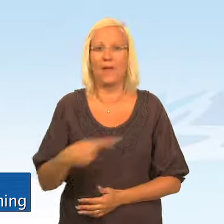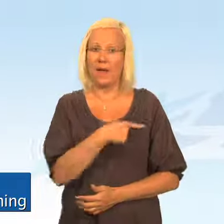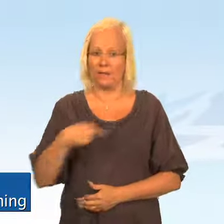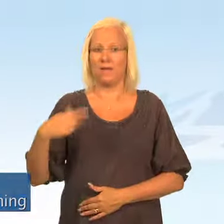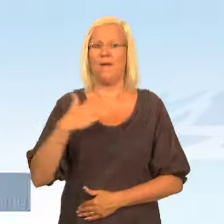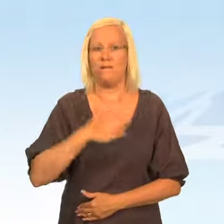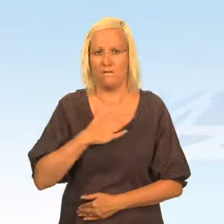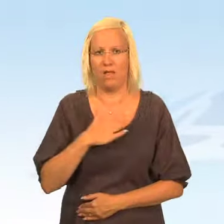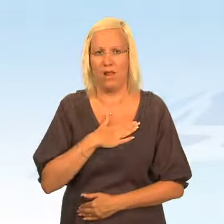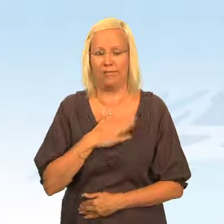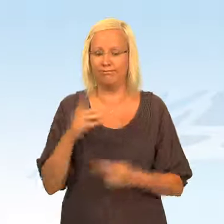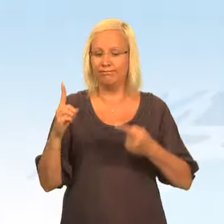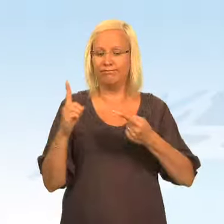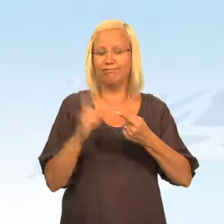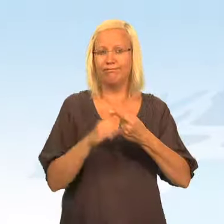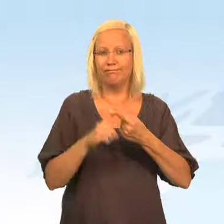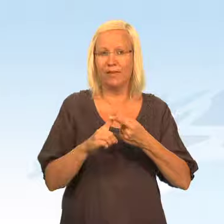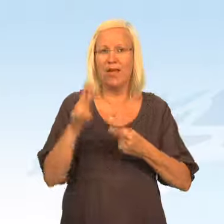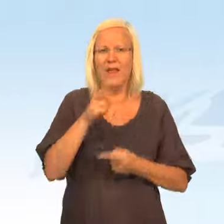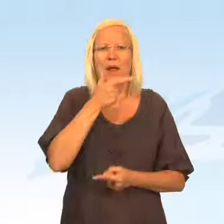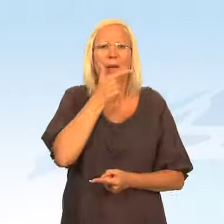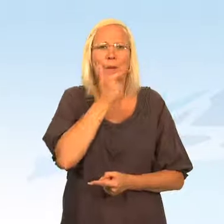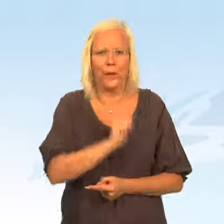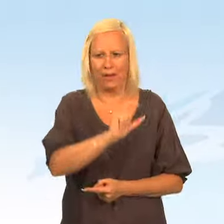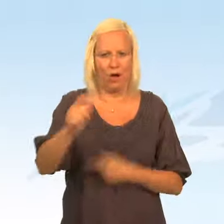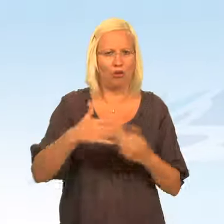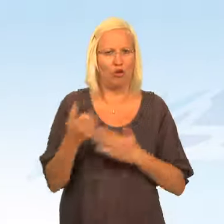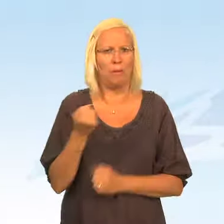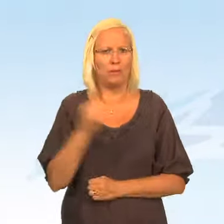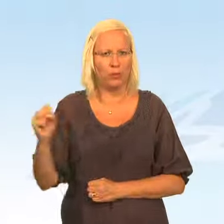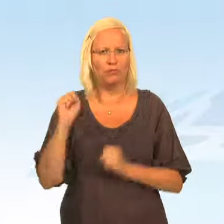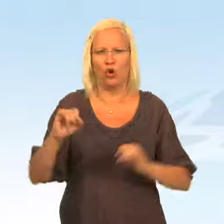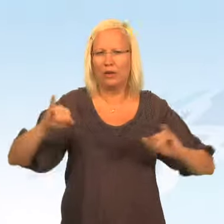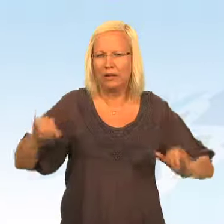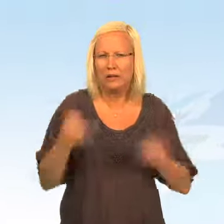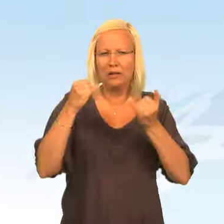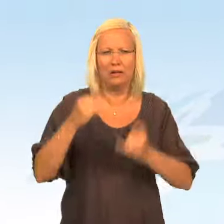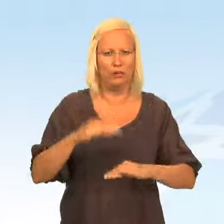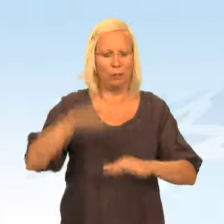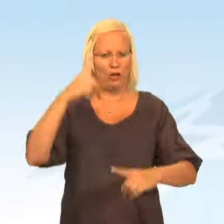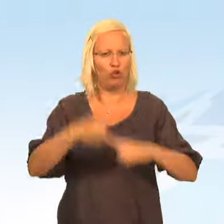Vi vill sätta in tidigare och tydligare insatser när unga begår brott.